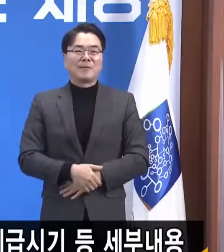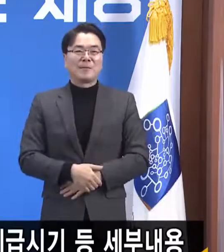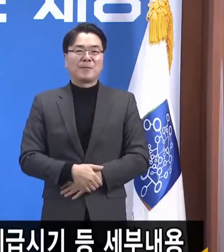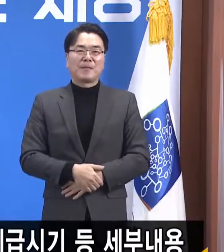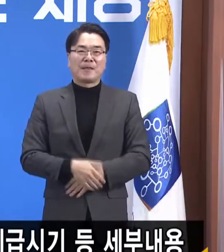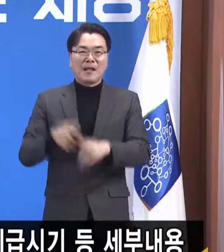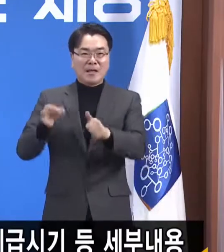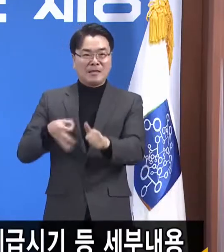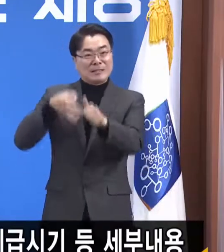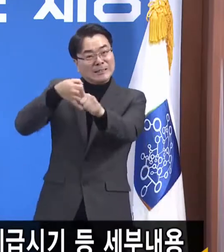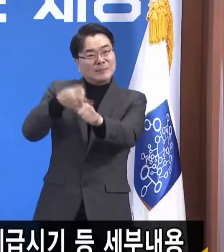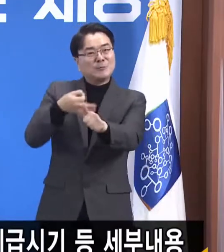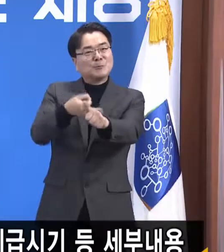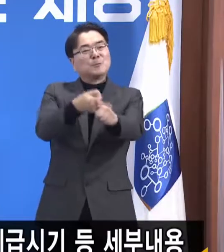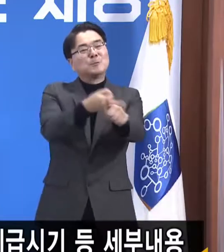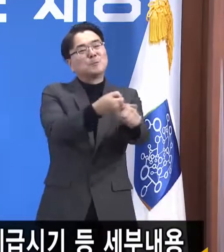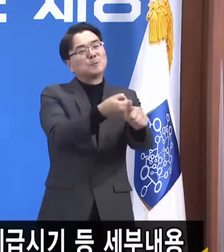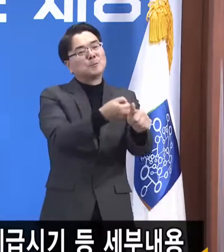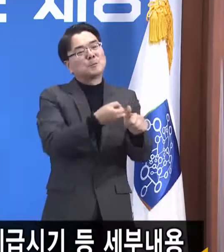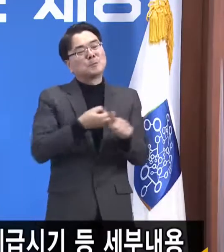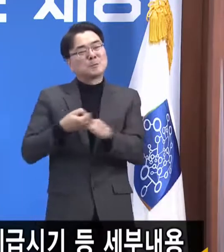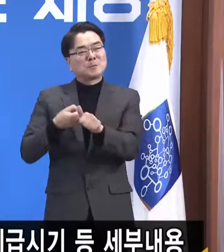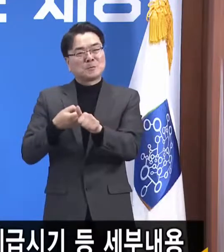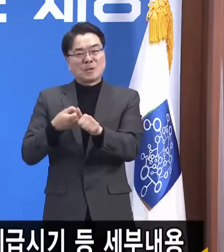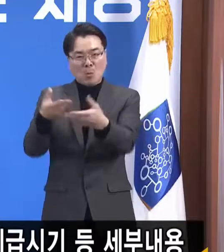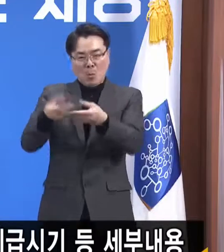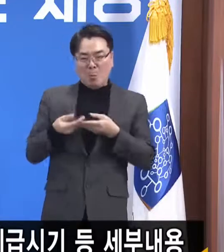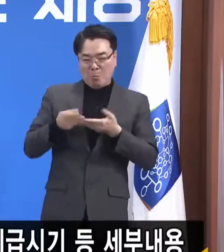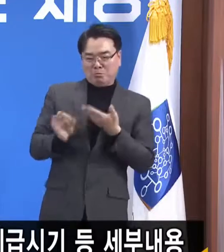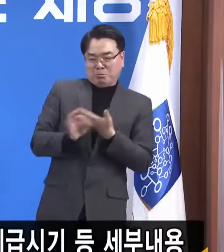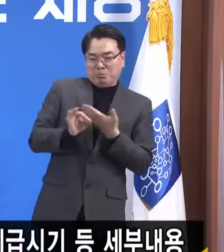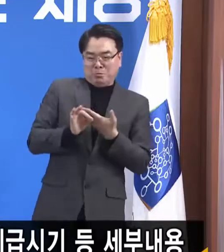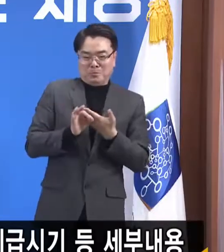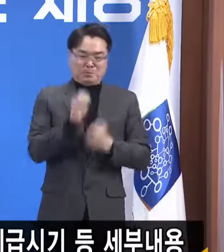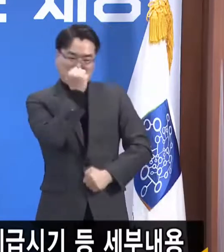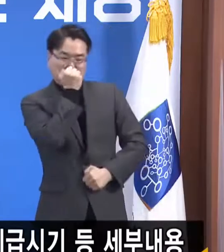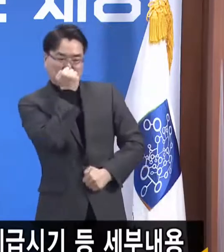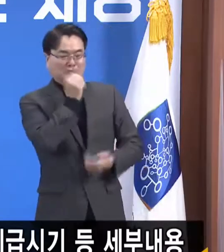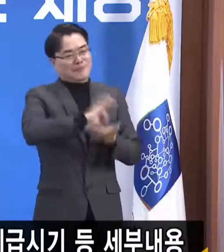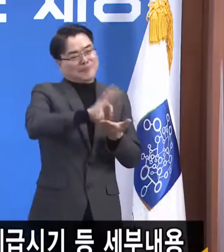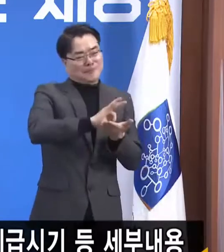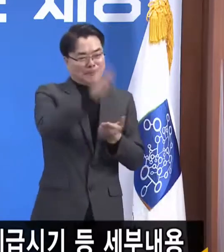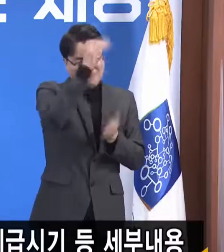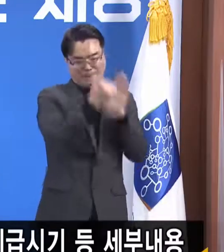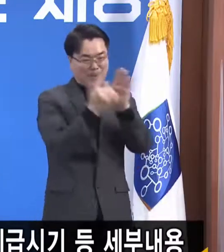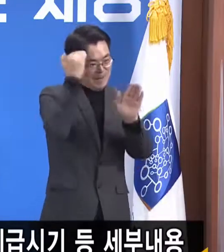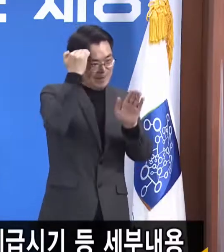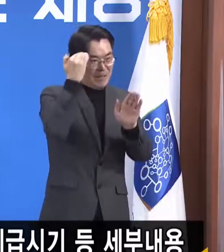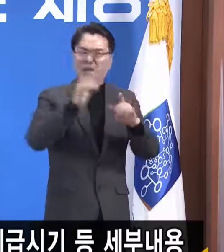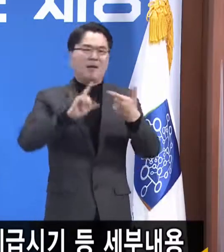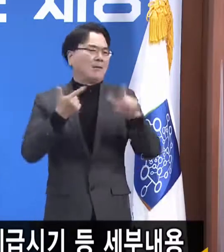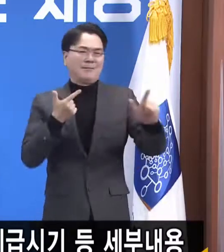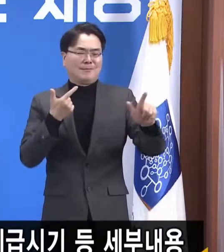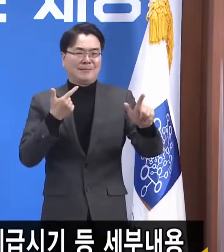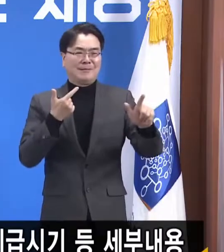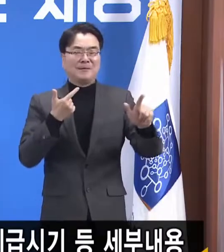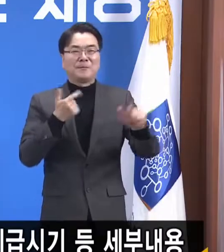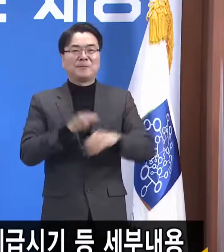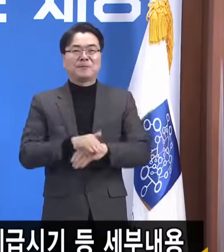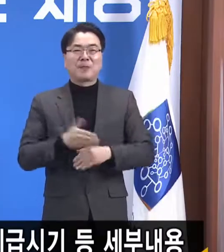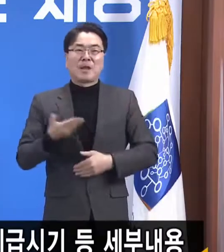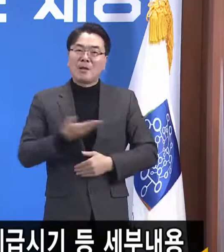지원금 받은 돈으로 쓸 때는 수칙을 지켜도 우려가 더 높아진다. 이건 논리적으로 있을 수 없는 얘기입니다. 그렇다고 우리 국민들께서,